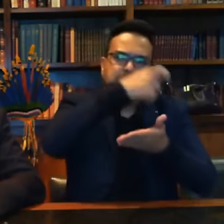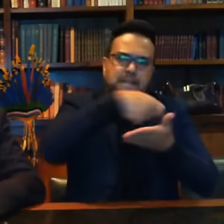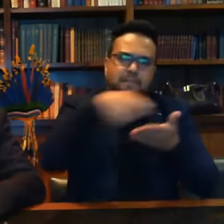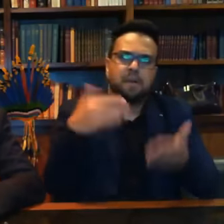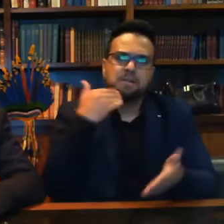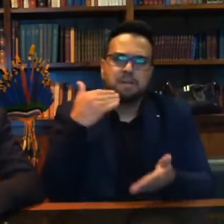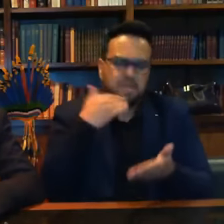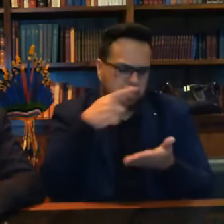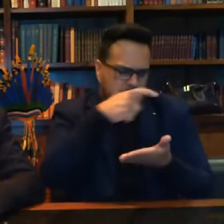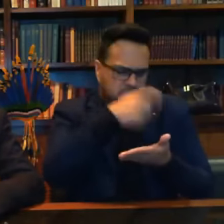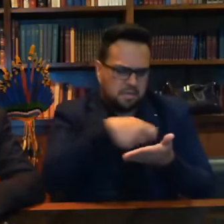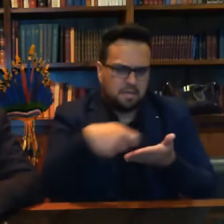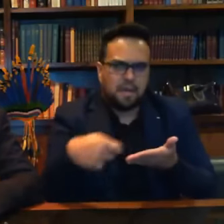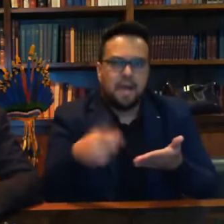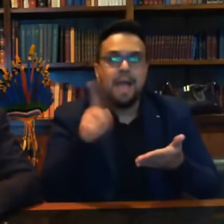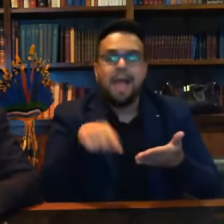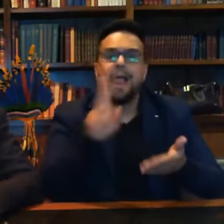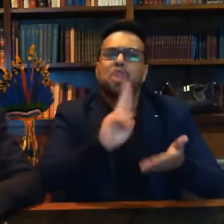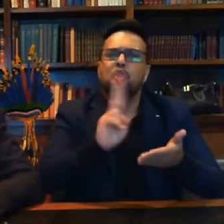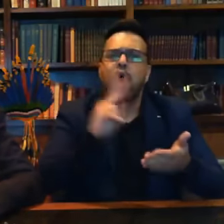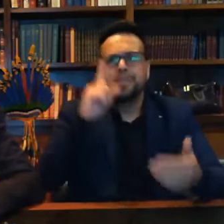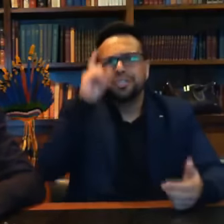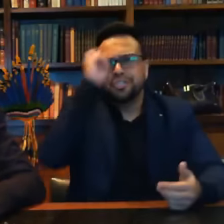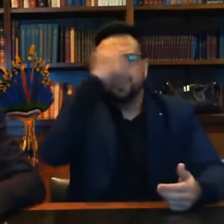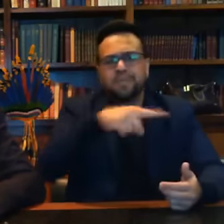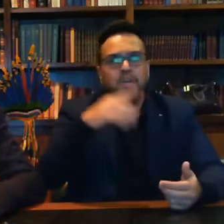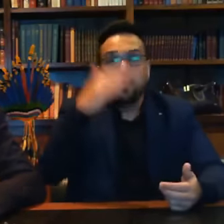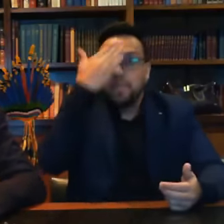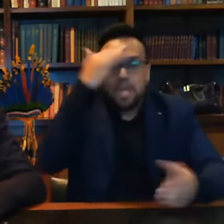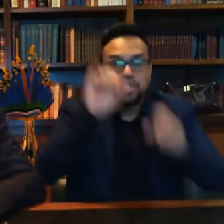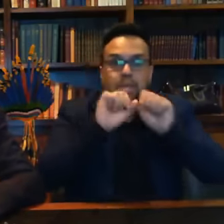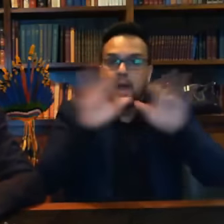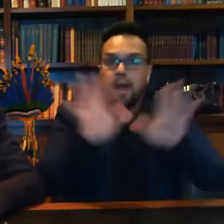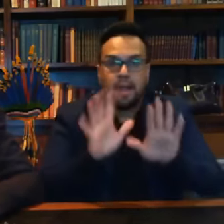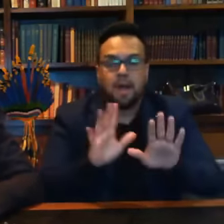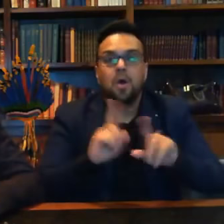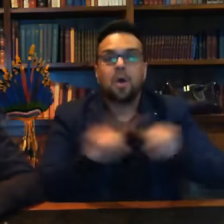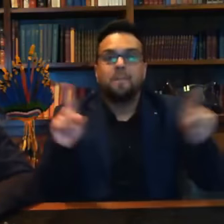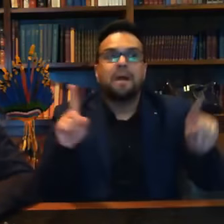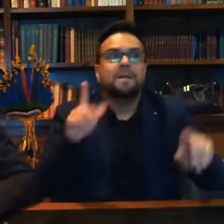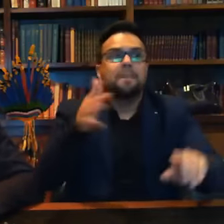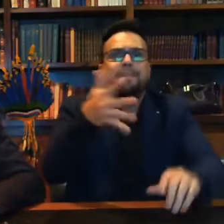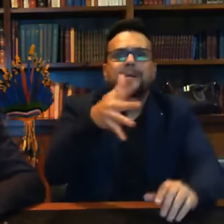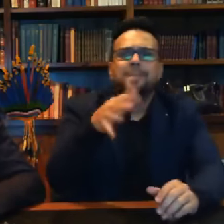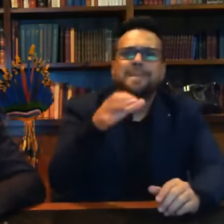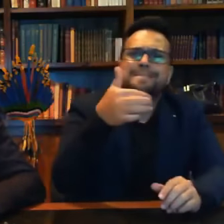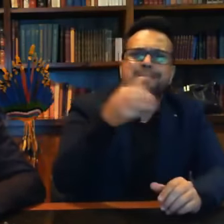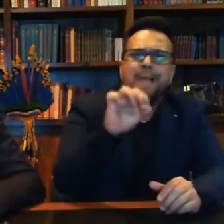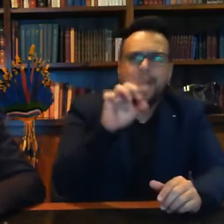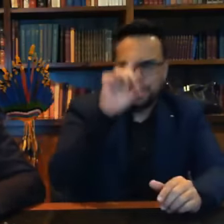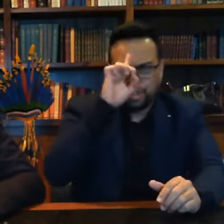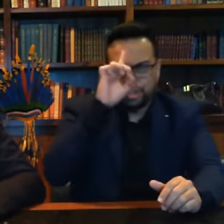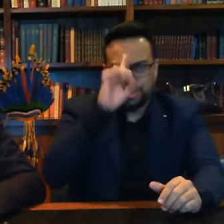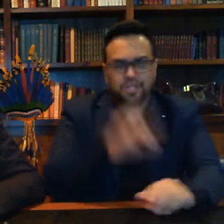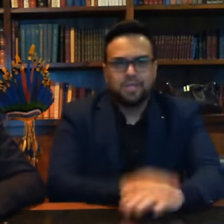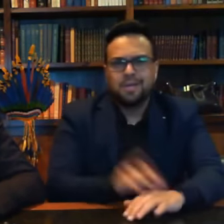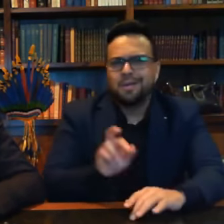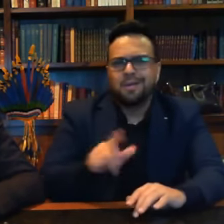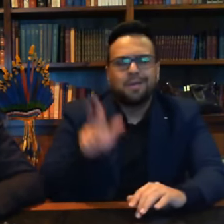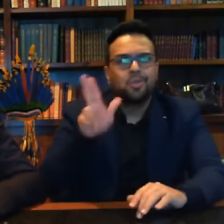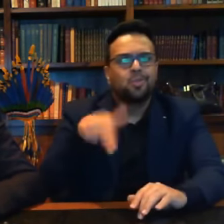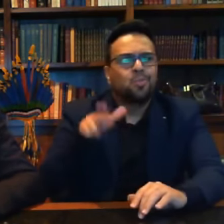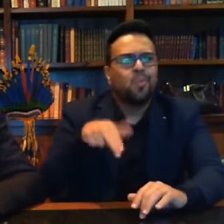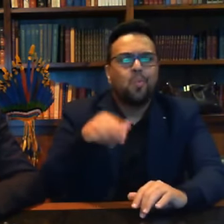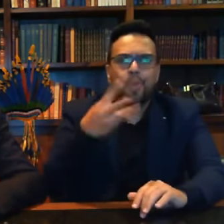Aprancho, era um nome que é difícil de entender e levava, em média, dez dias, e não trinta dias.